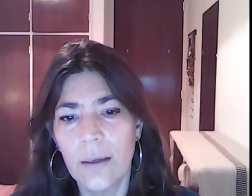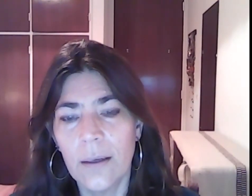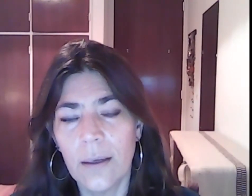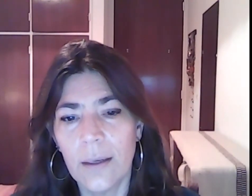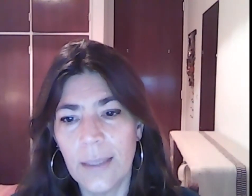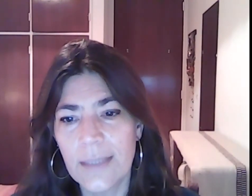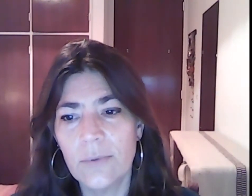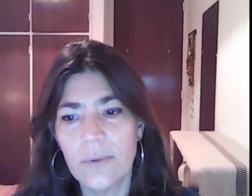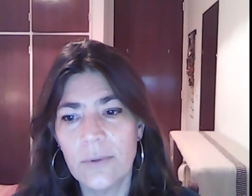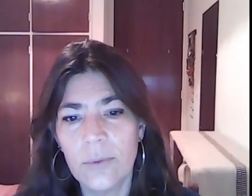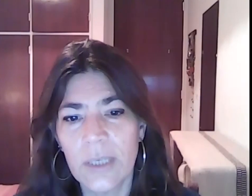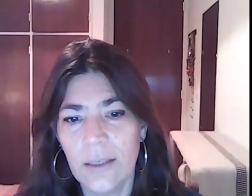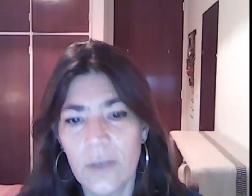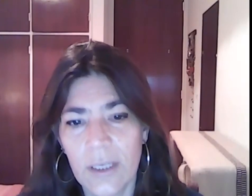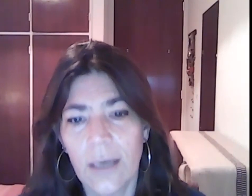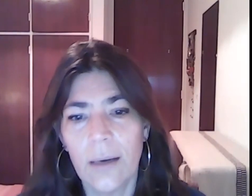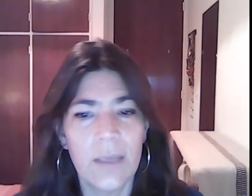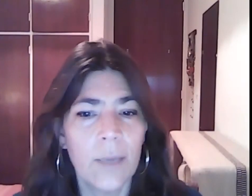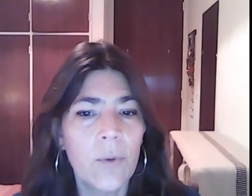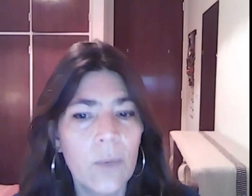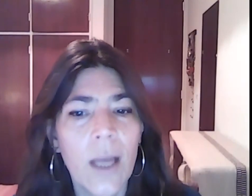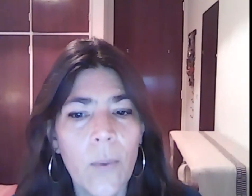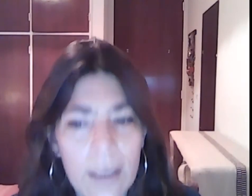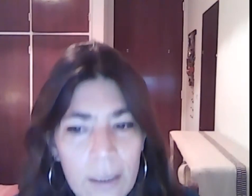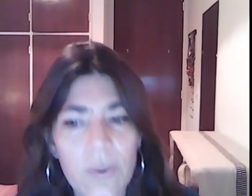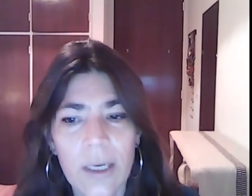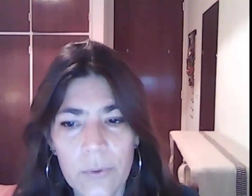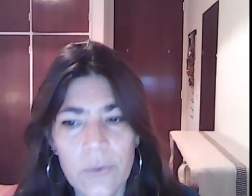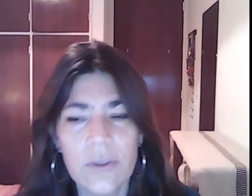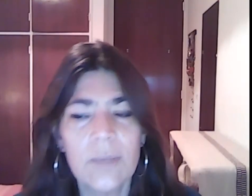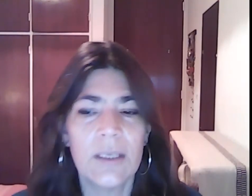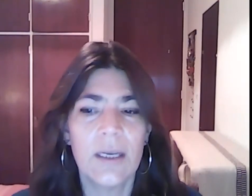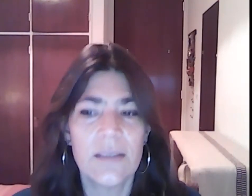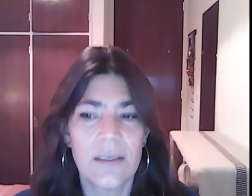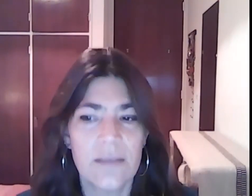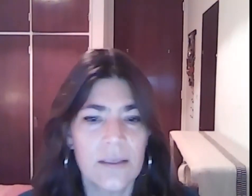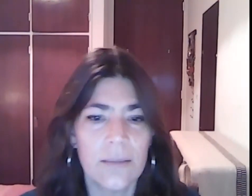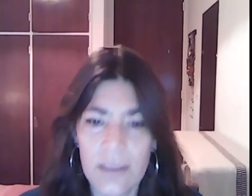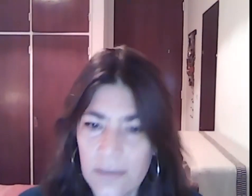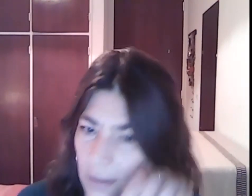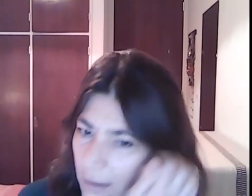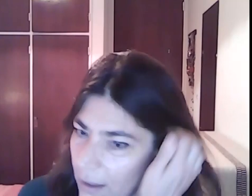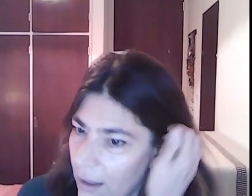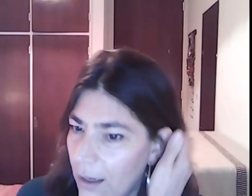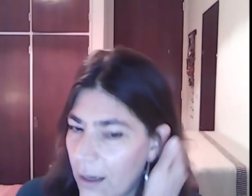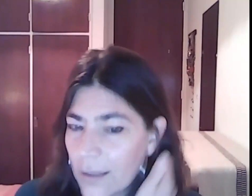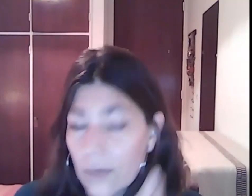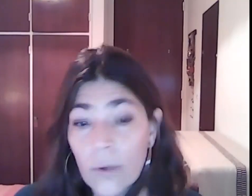Y es un registro que está, digamos, inflado al campo de la producción de materiales accesibles. Tanto en lo que